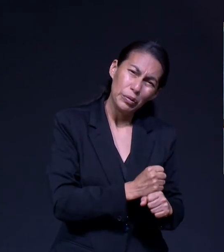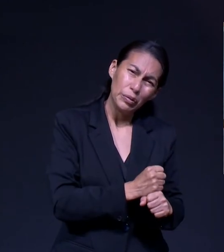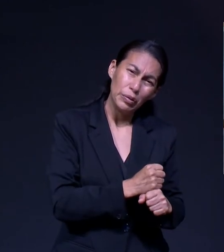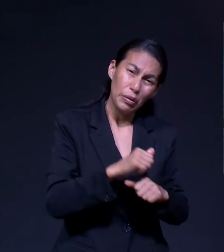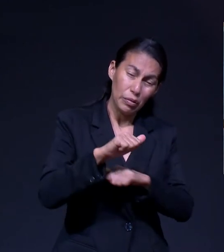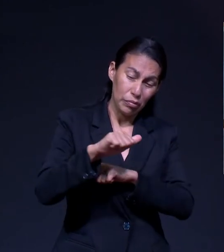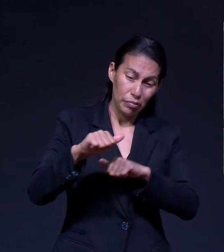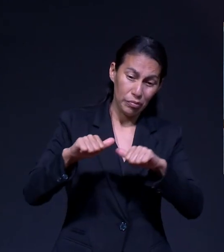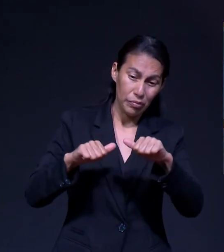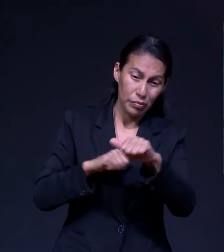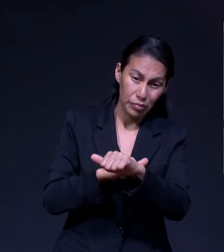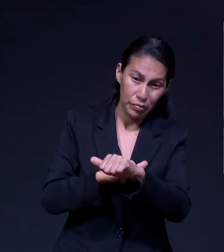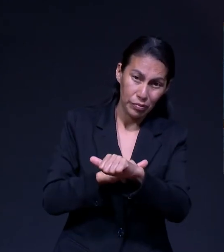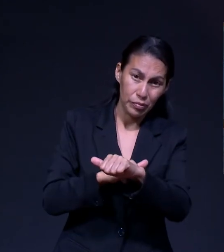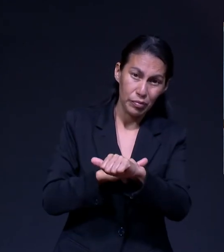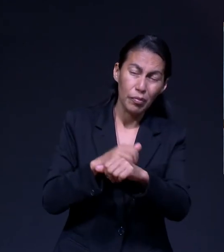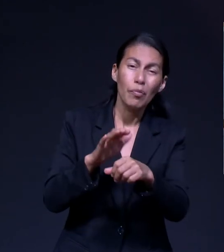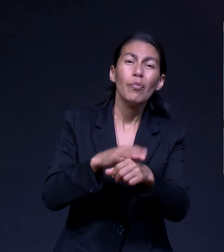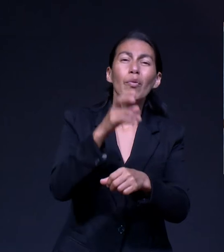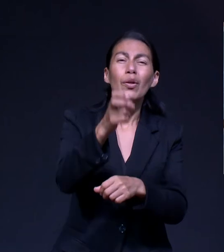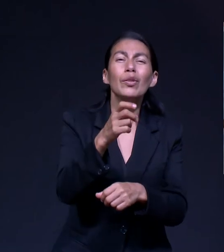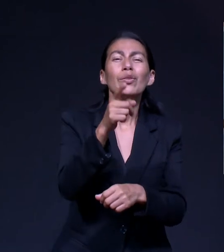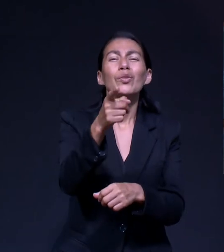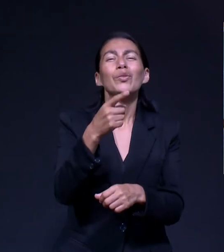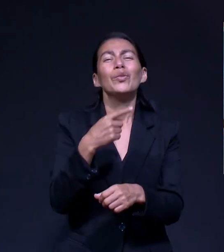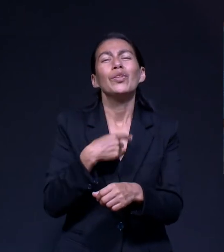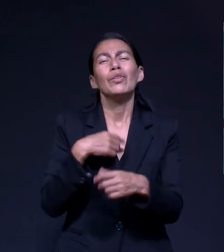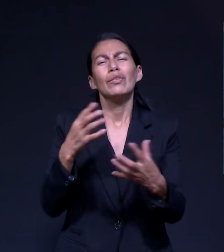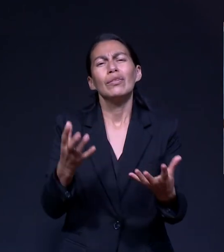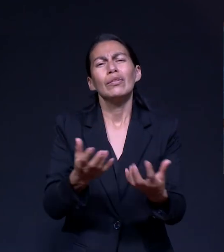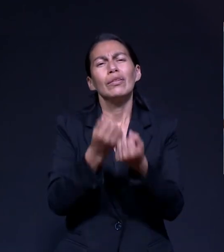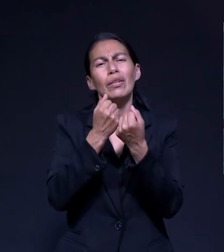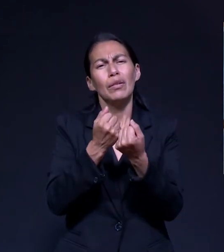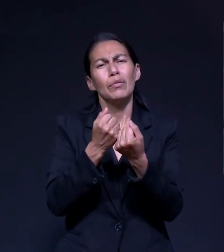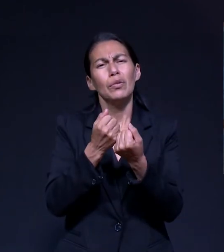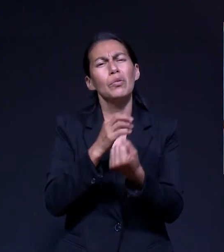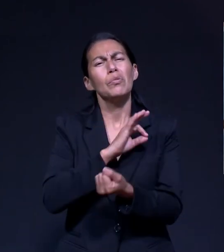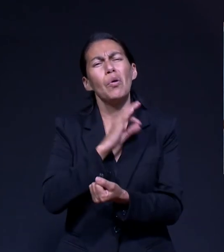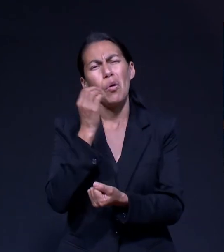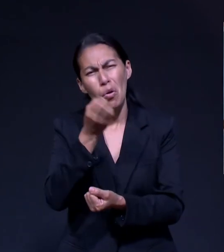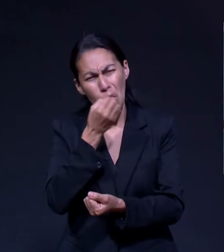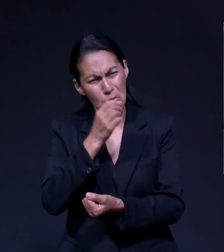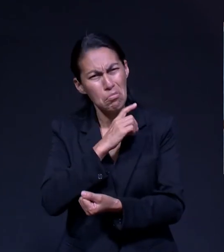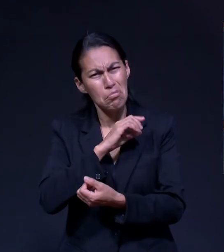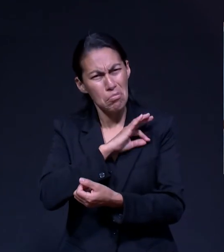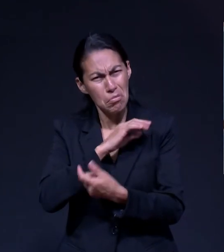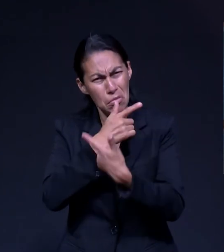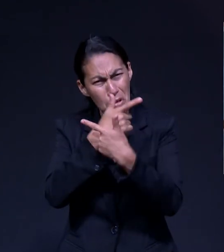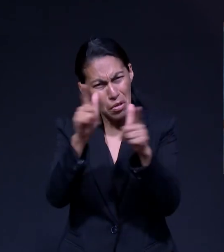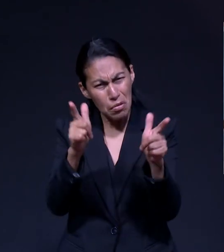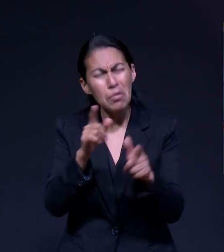Toma Toma conciencia De la importancia Del privilegio Que tienes al orar Así que